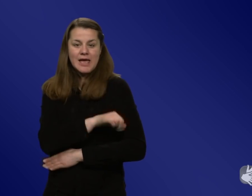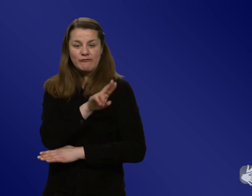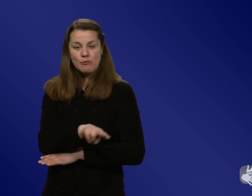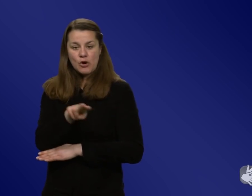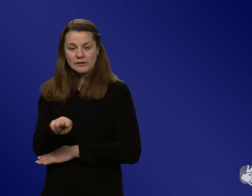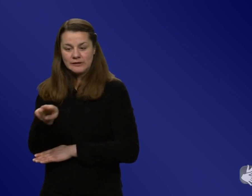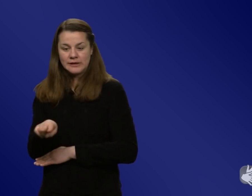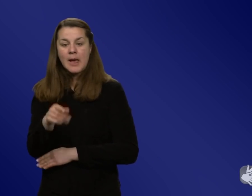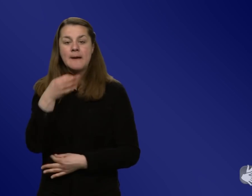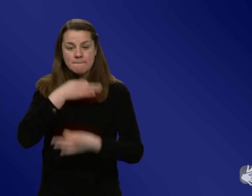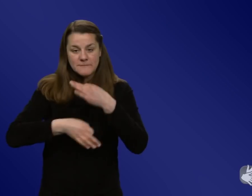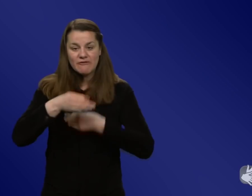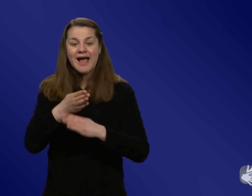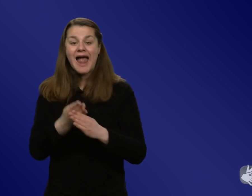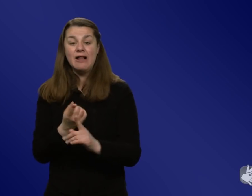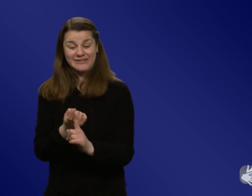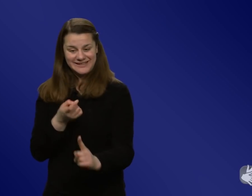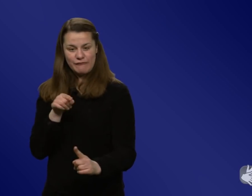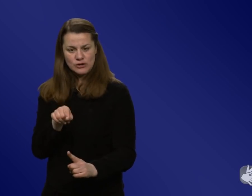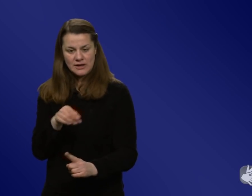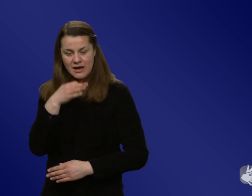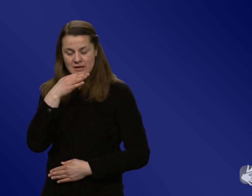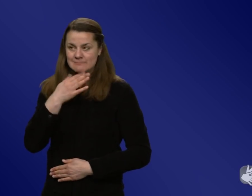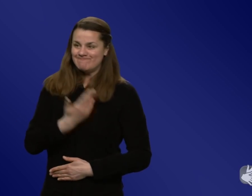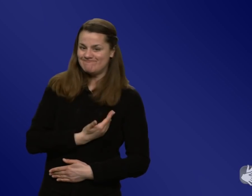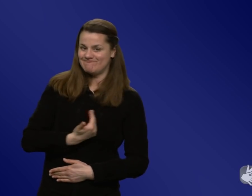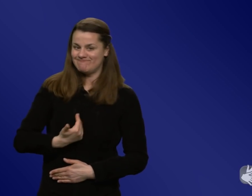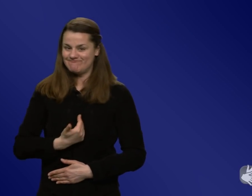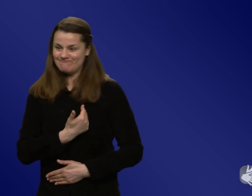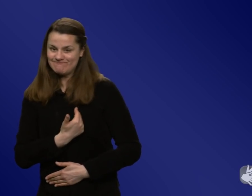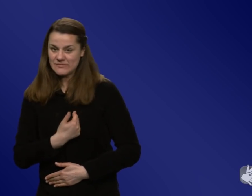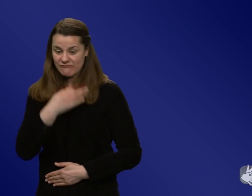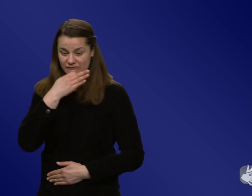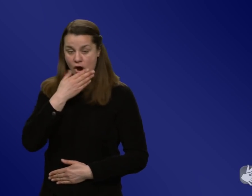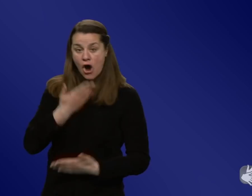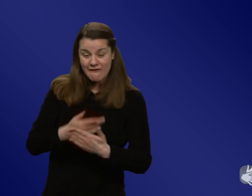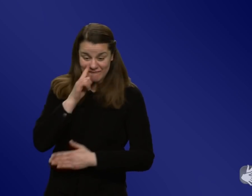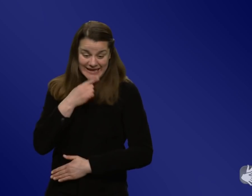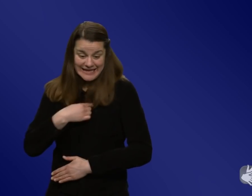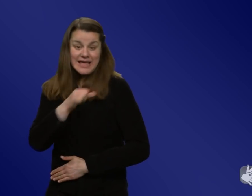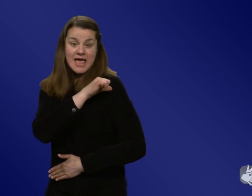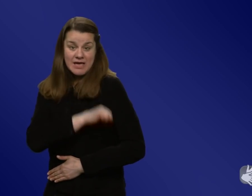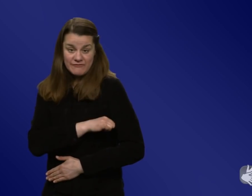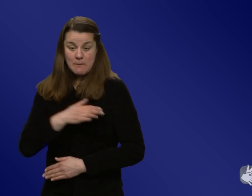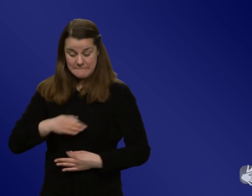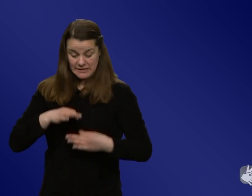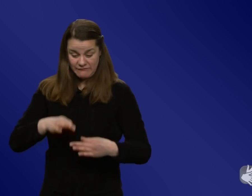Befragten sich nach wie vor in der Frage nicht sicher war zuletzt, ob die Impfung nicht doch die Fruchtbarkeit beeinträchtigen könnte.